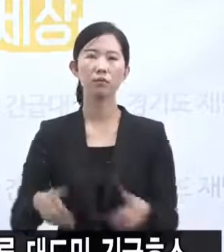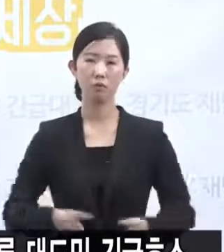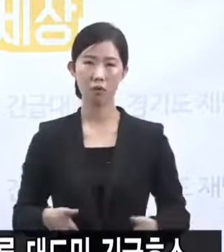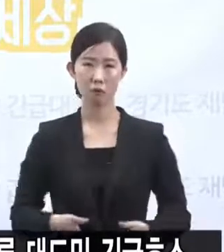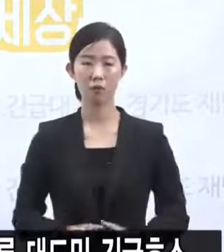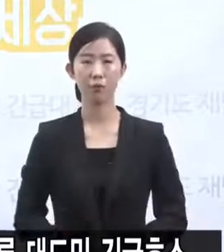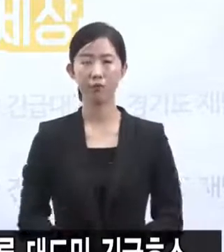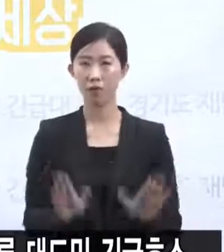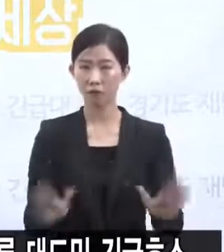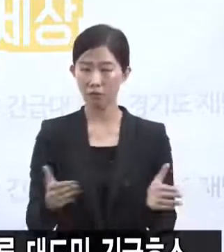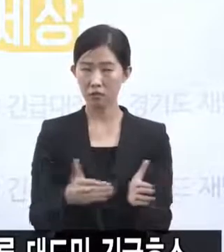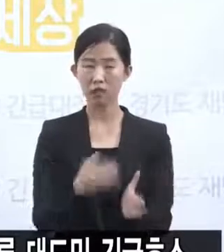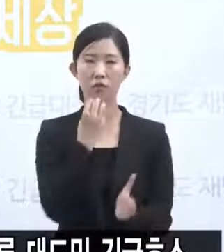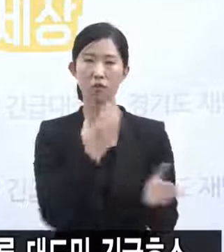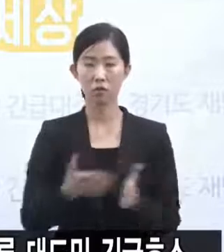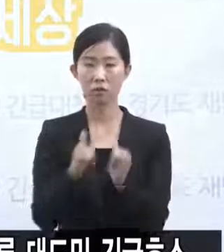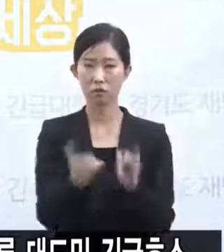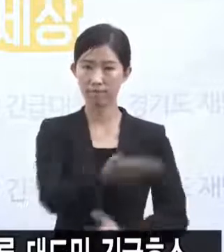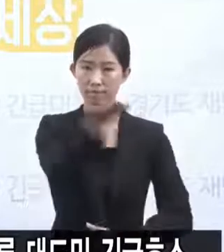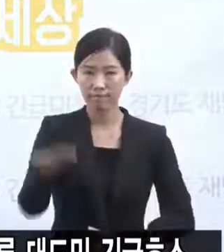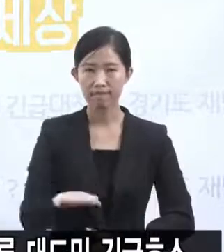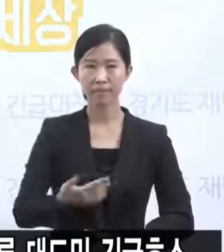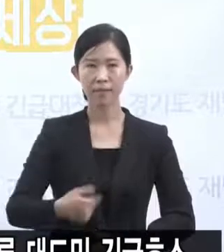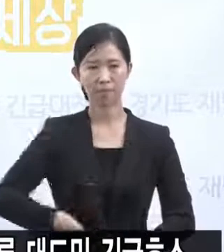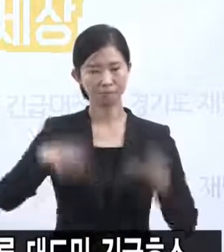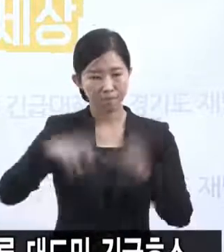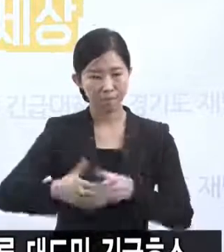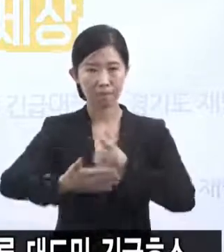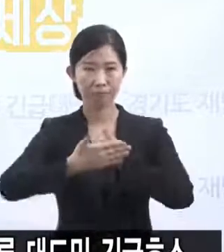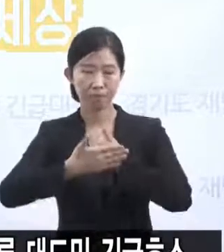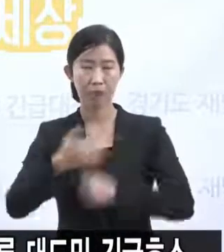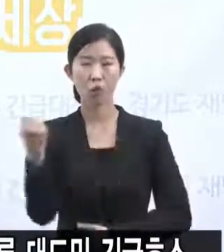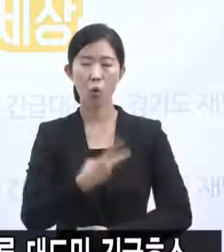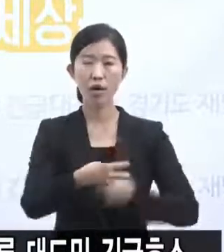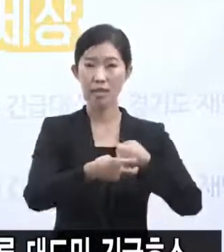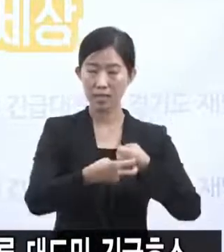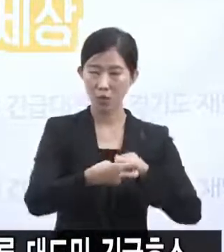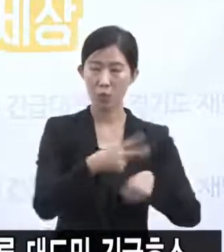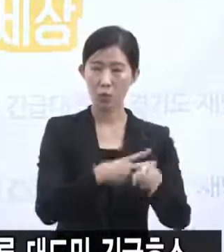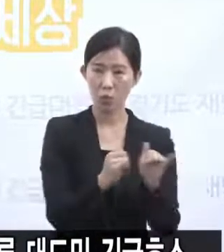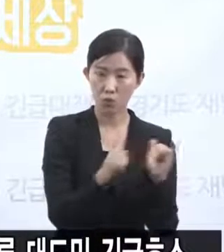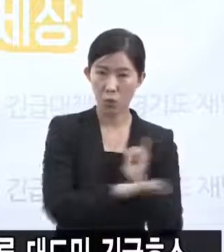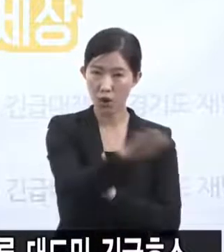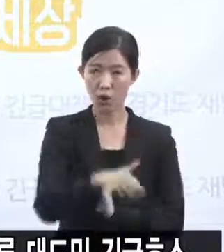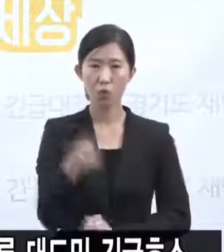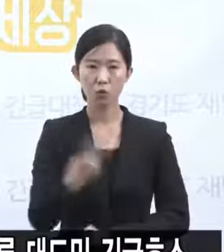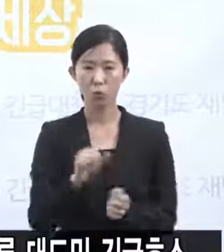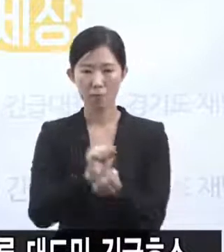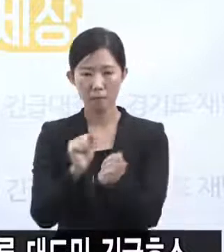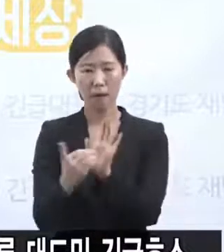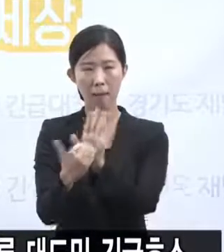지금까지는 도민 여러분의 적극적인 참여와 의료진 및 방역당국의 혼연일체된 노력으로